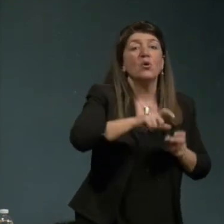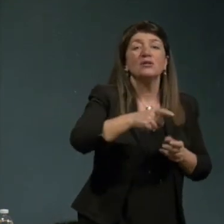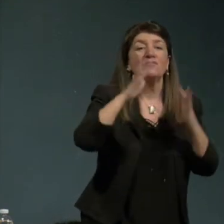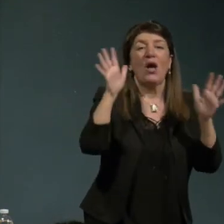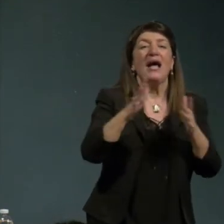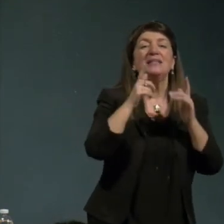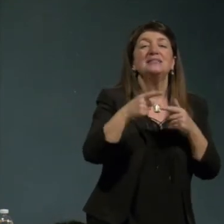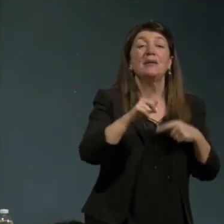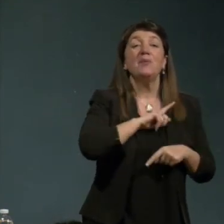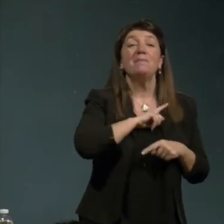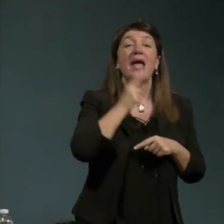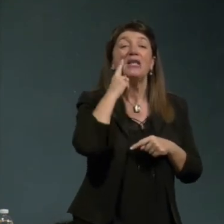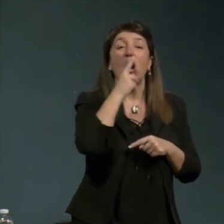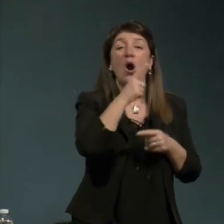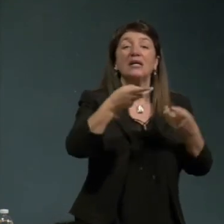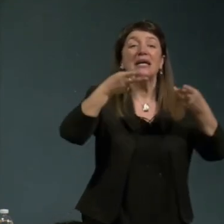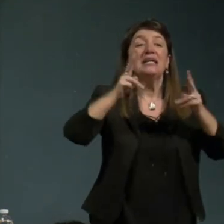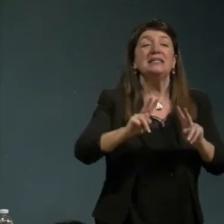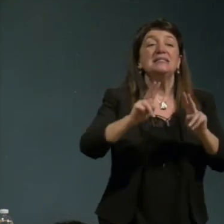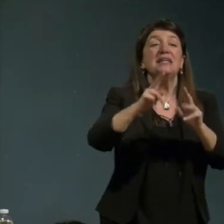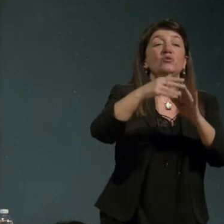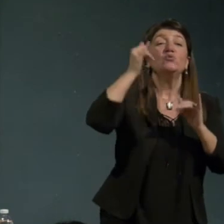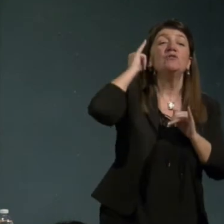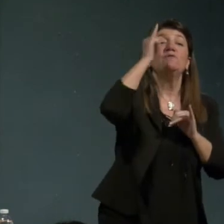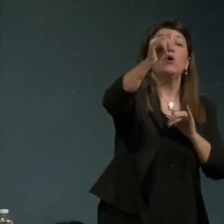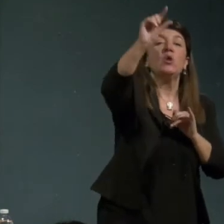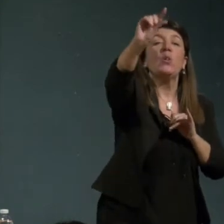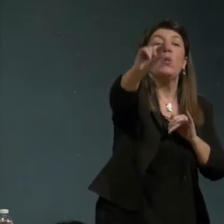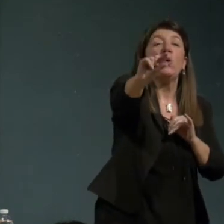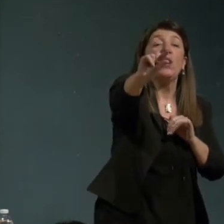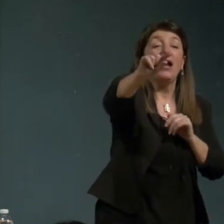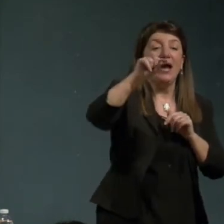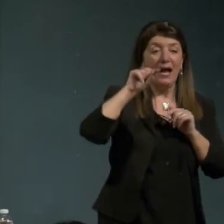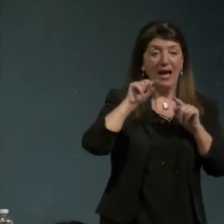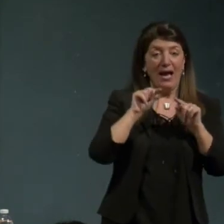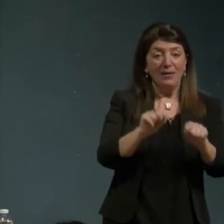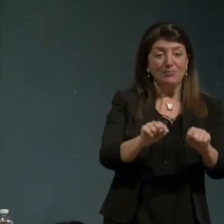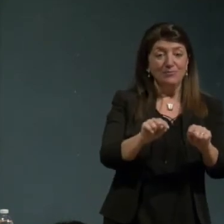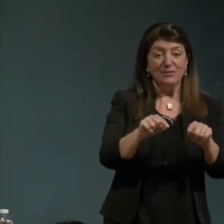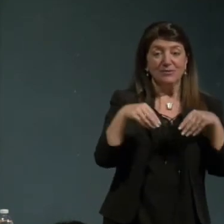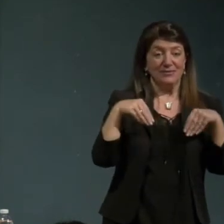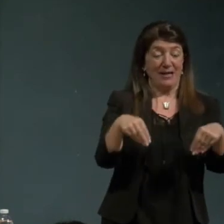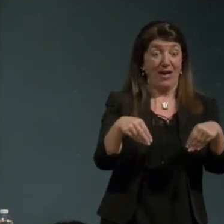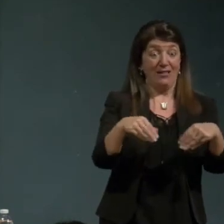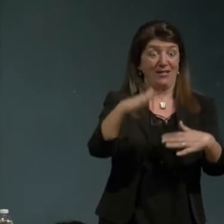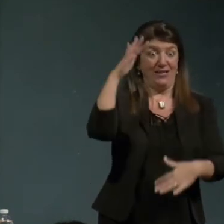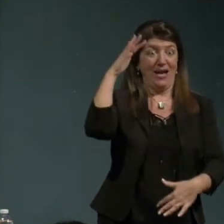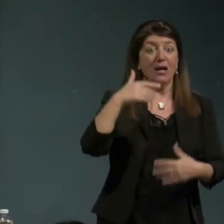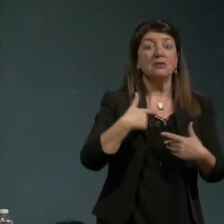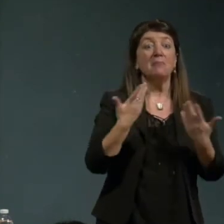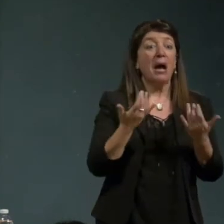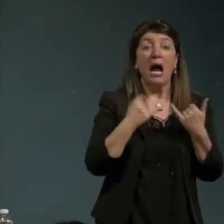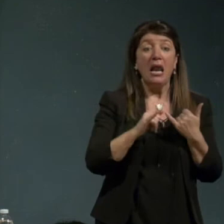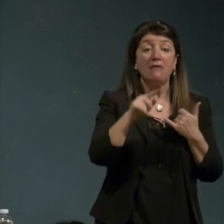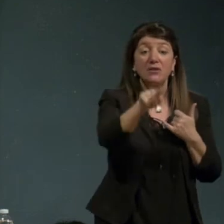a miei occhi e la persona del primo piano sono grandissime ma infatti io le ho vettute le stesse